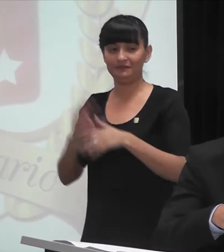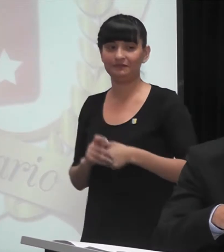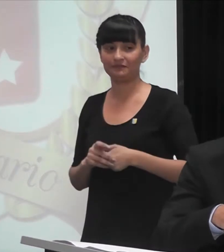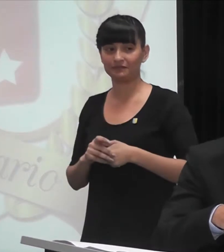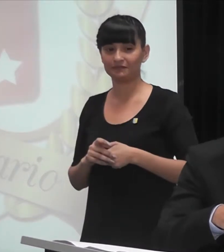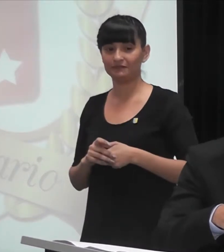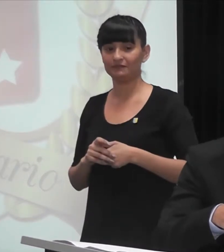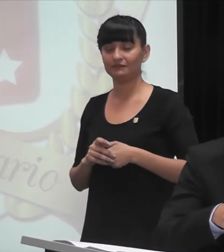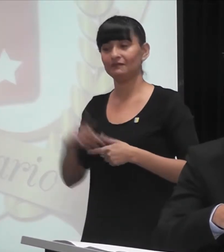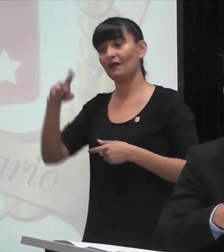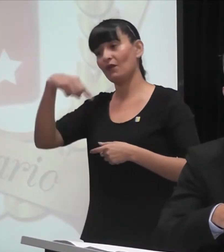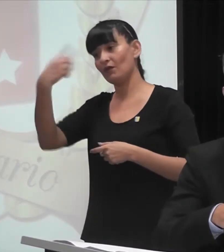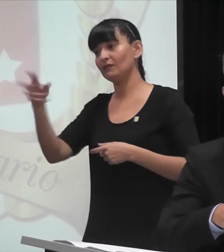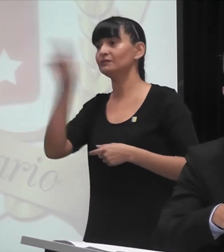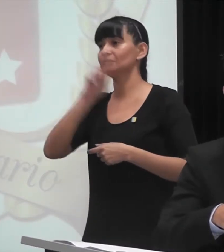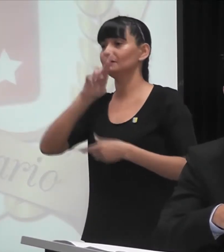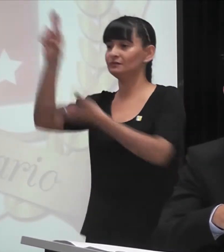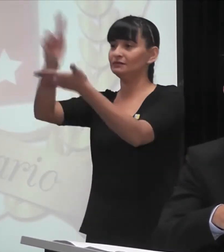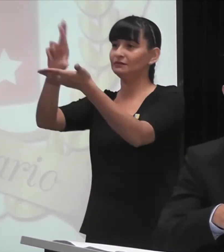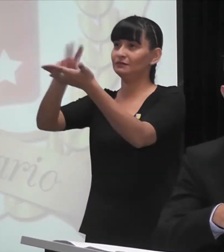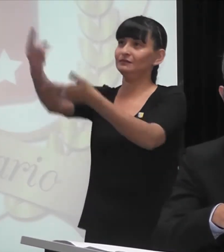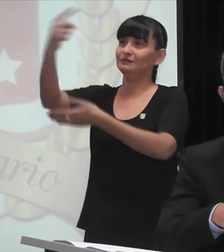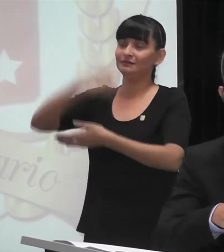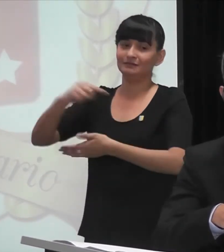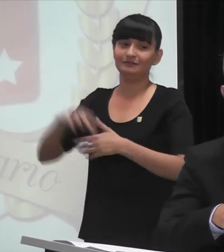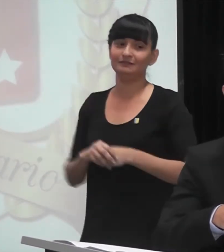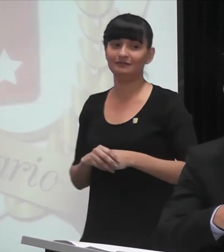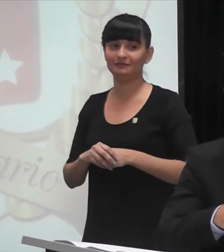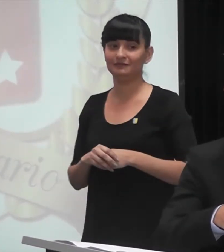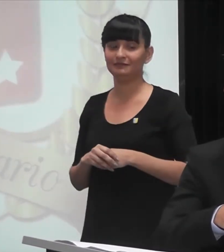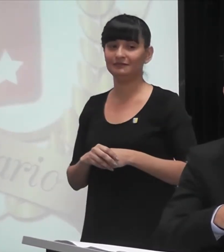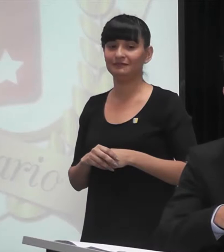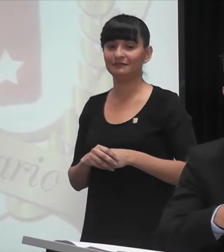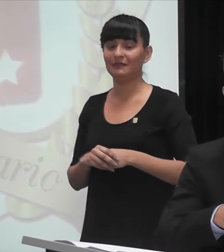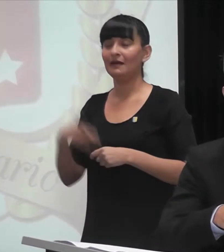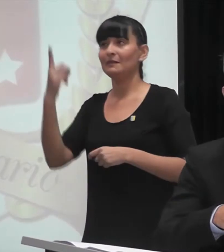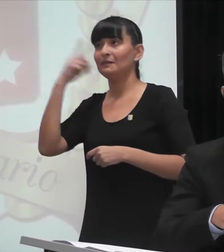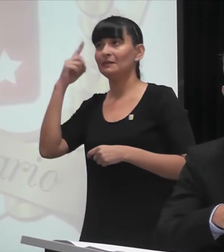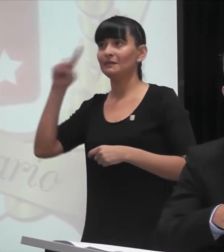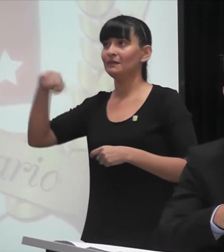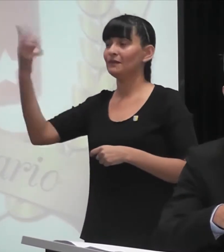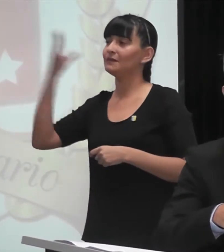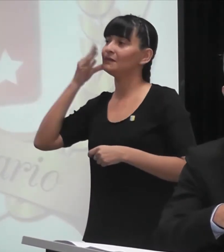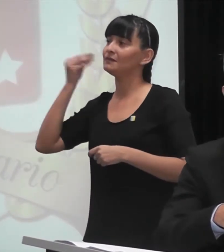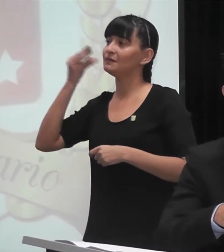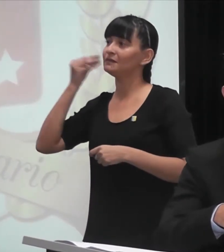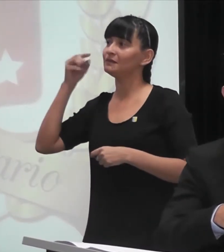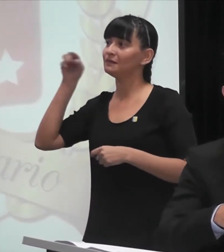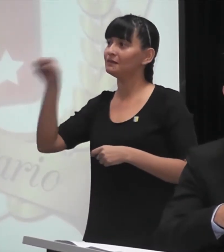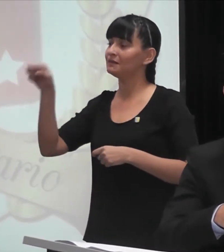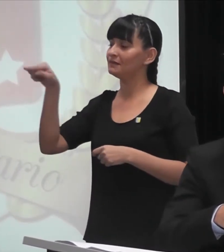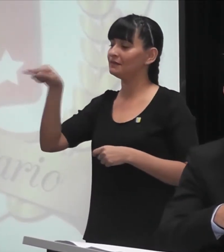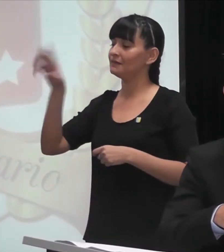Irigoyen, que venía de resistencia. Trajimos por el inglés a Corina Sotomayor desde La